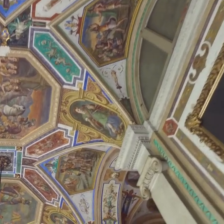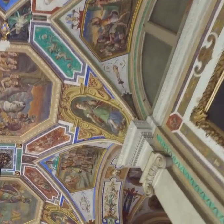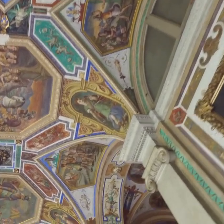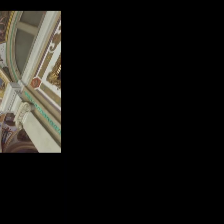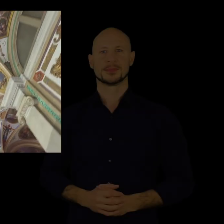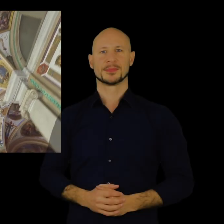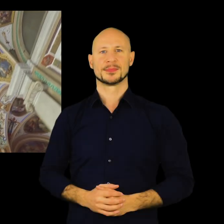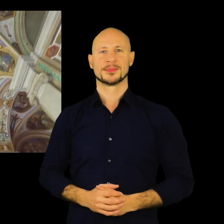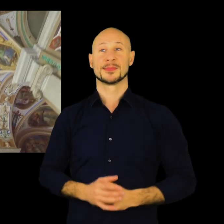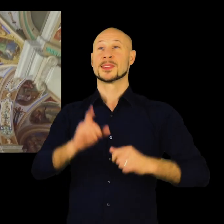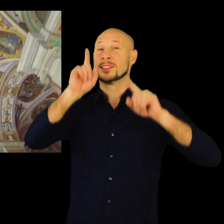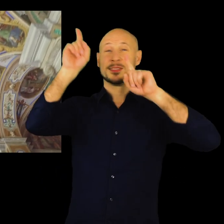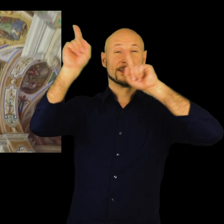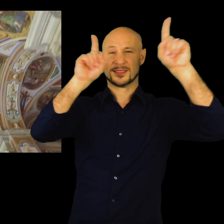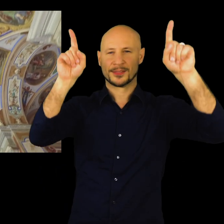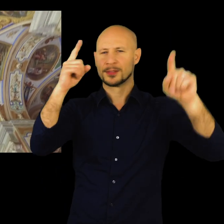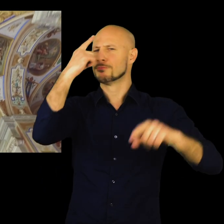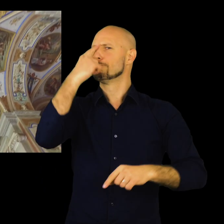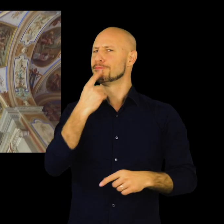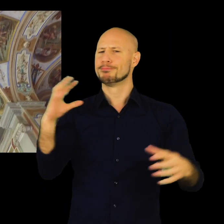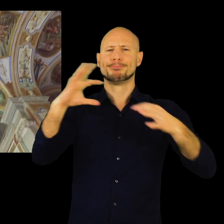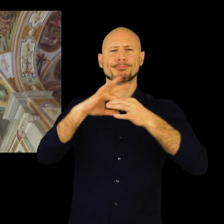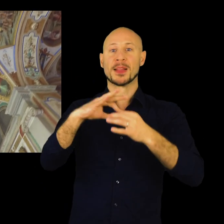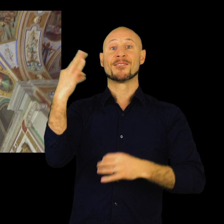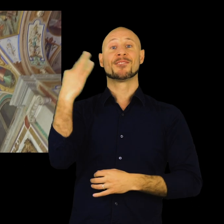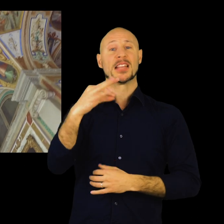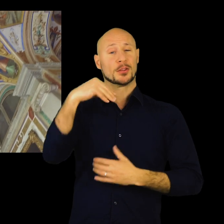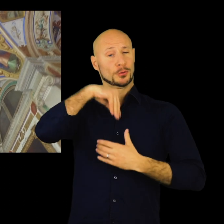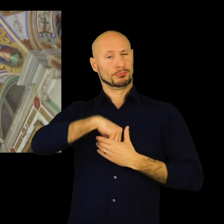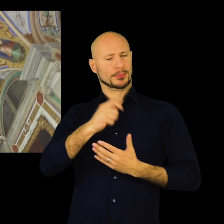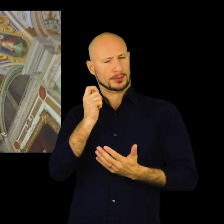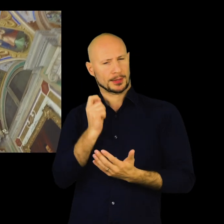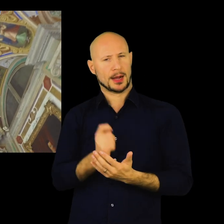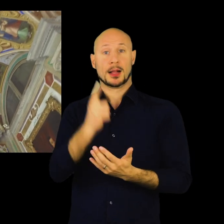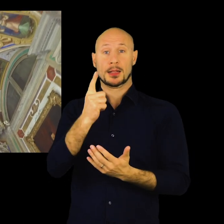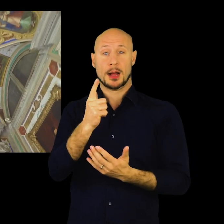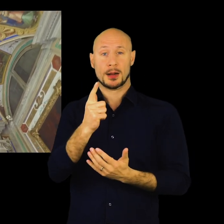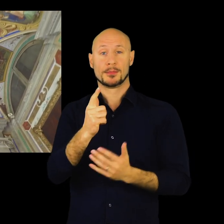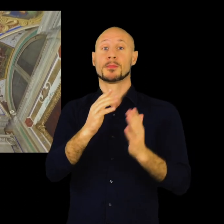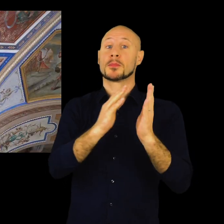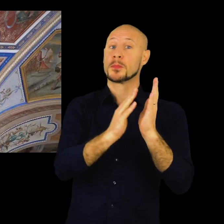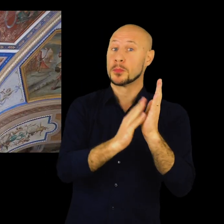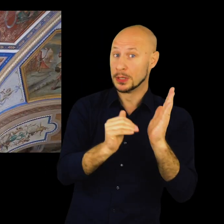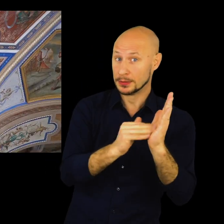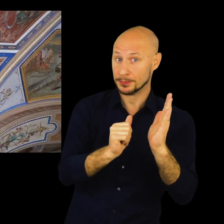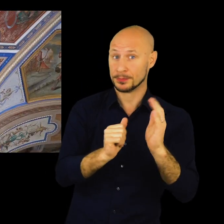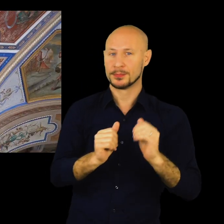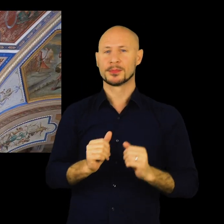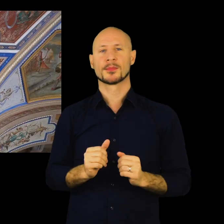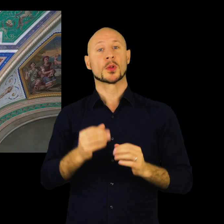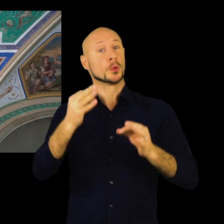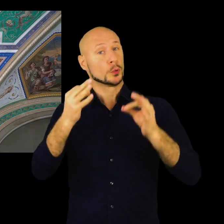sempre della famiglia Calvi, queste stupende figure allegoriche, che sono le quattro virtù cardinali. Prudenza,